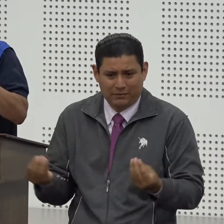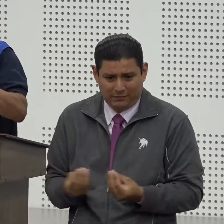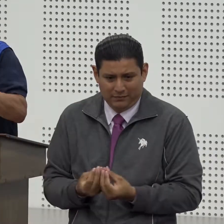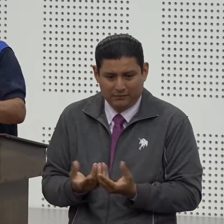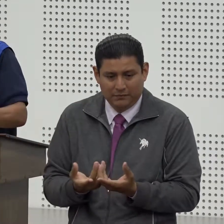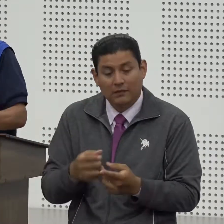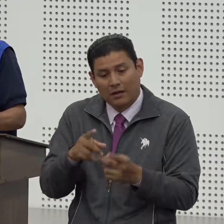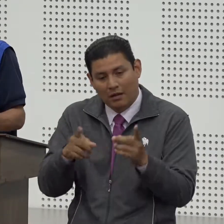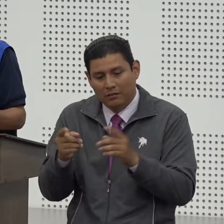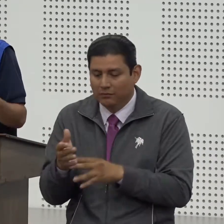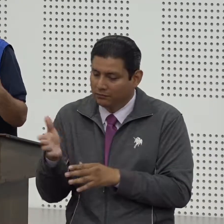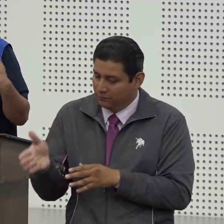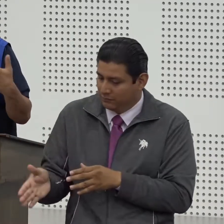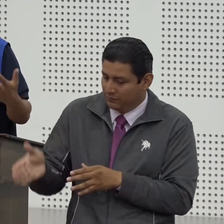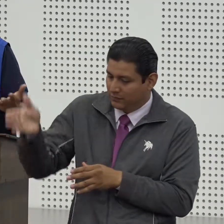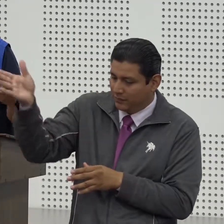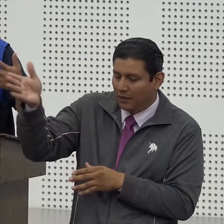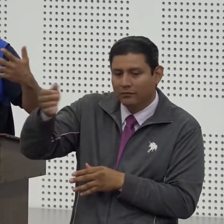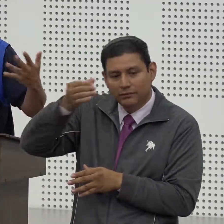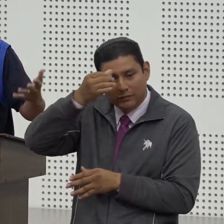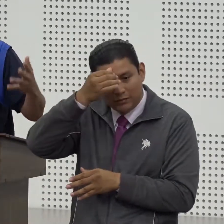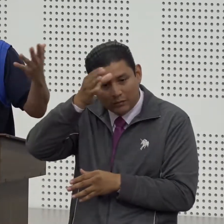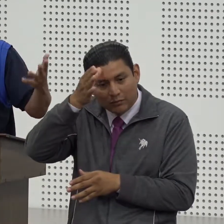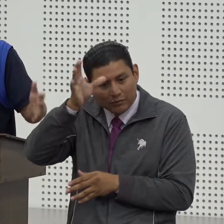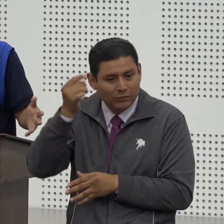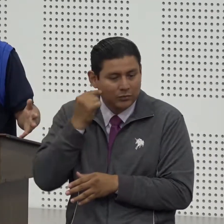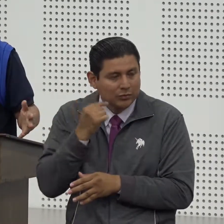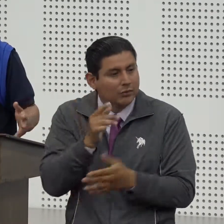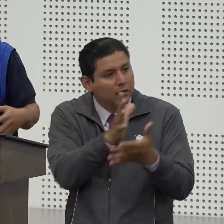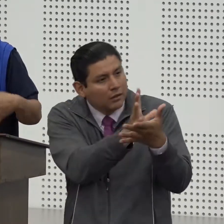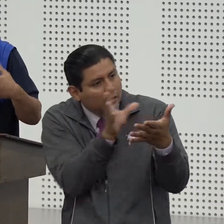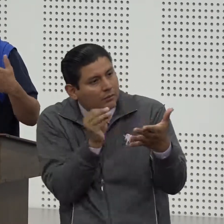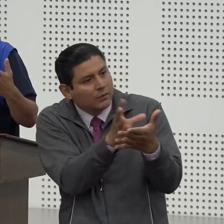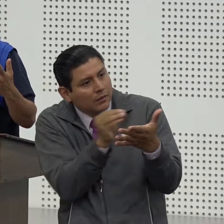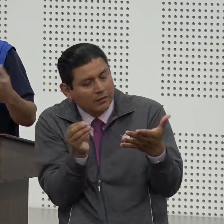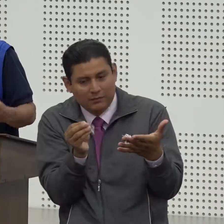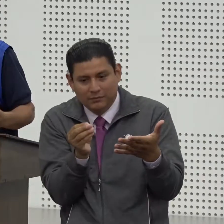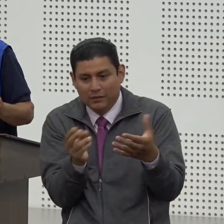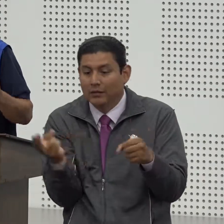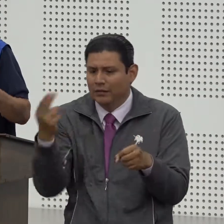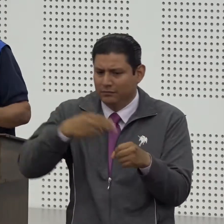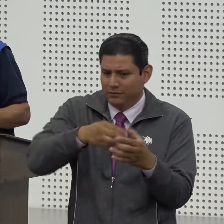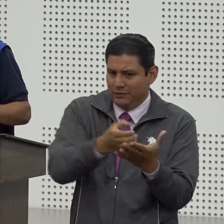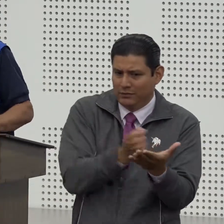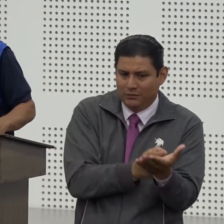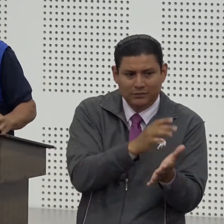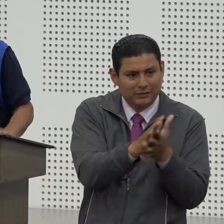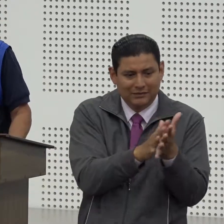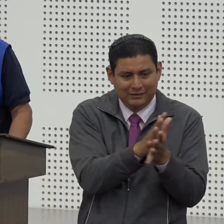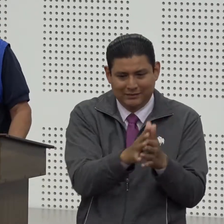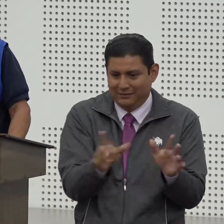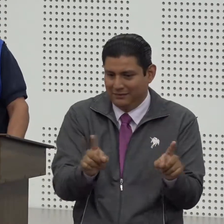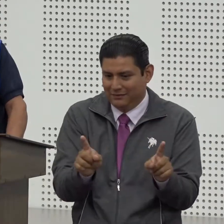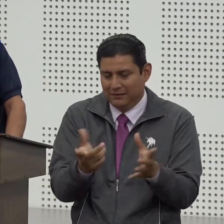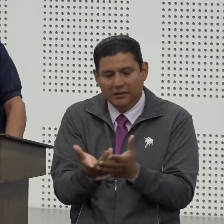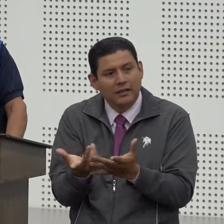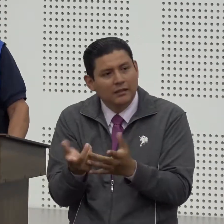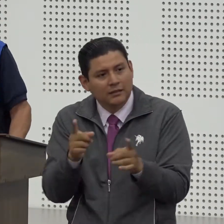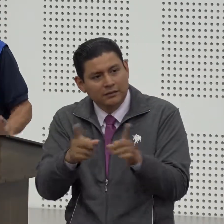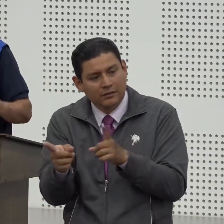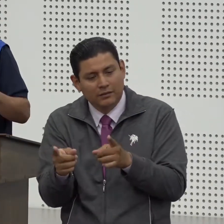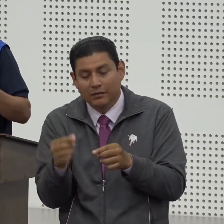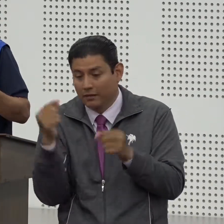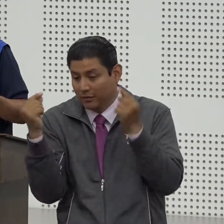crecieron con esa cultura sorda no es que asistieron a clases de lengua de señas sino aprendieron de cómo se comportan las personas con discapacidad